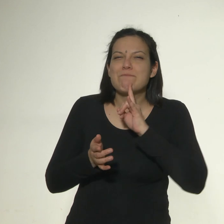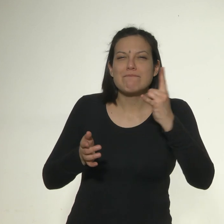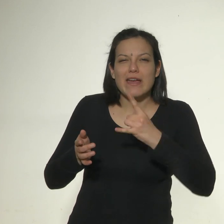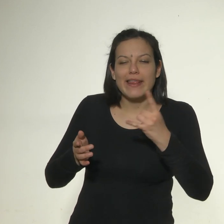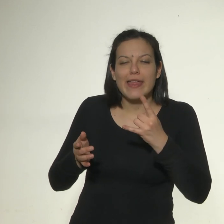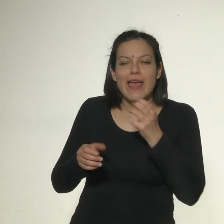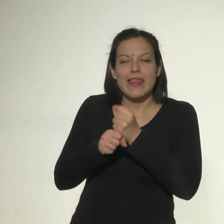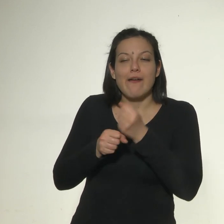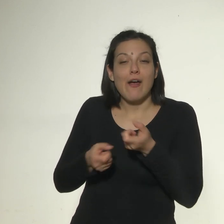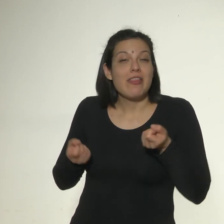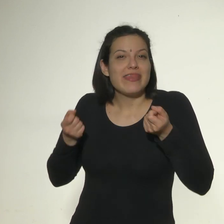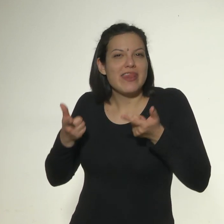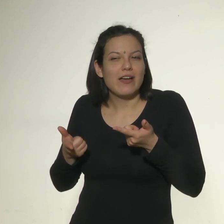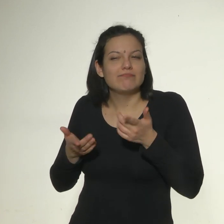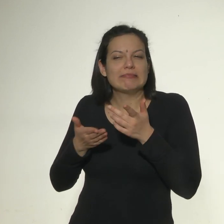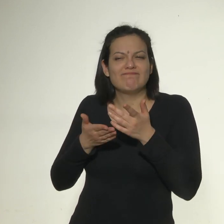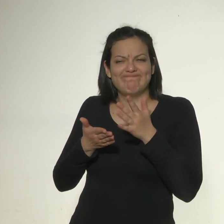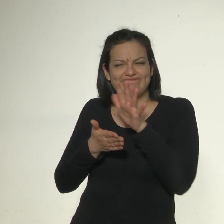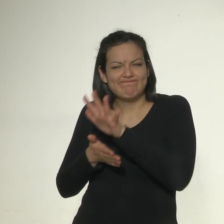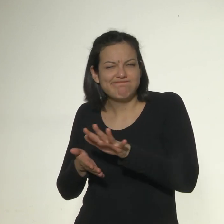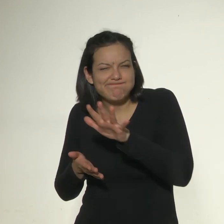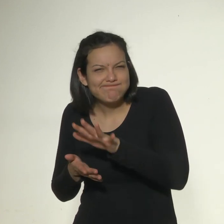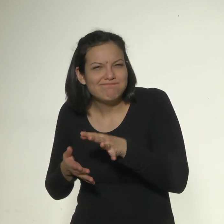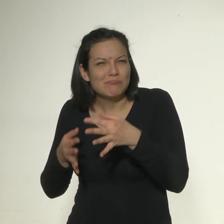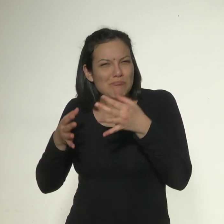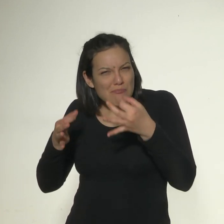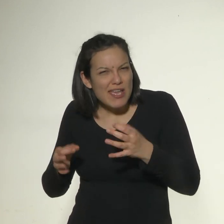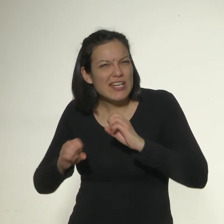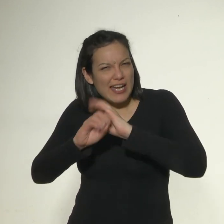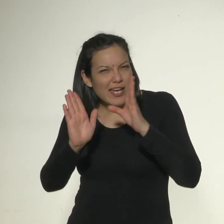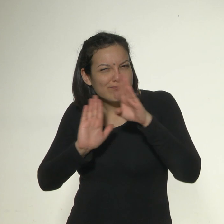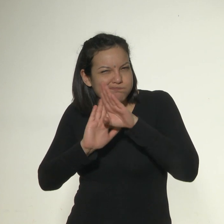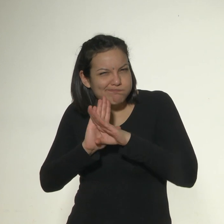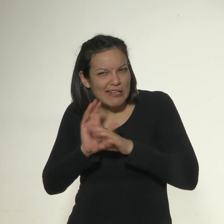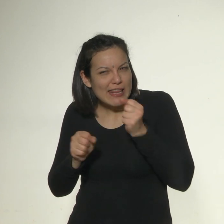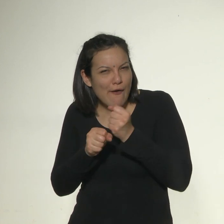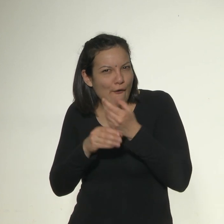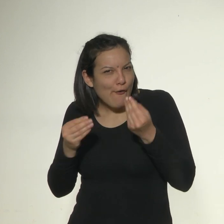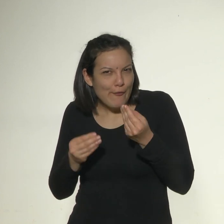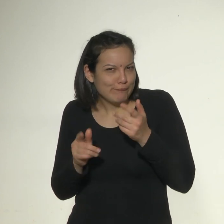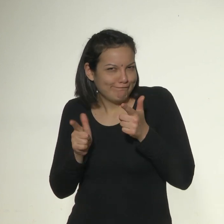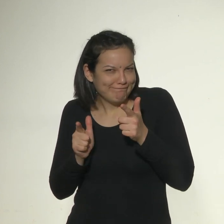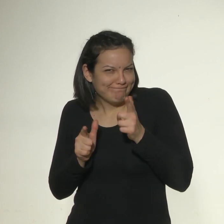engañosa de trabajo en la que no se aclaran las condiciones en las cuales se va a realizar.